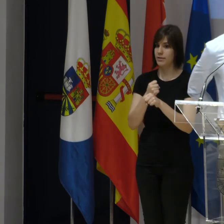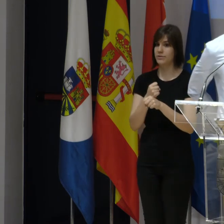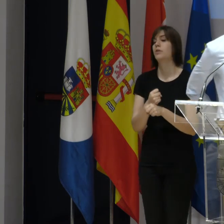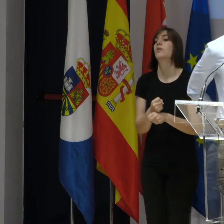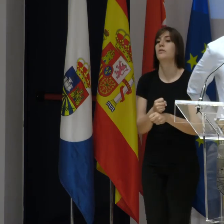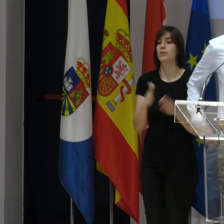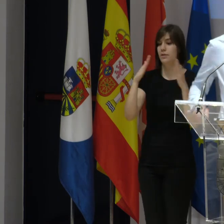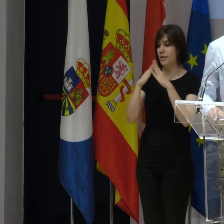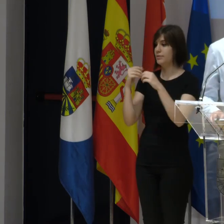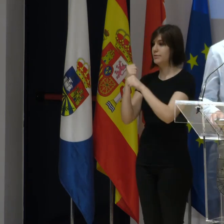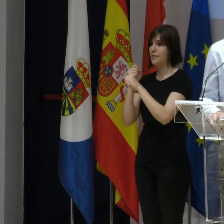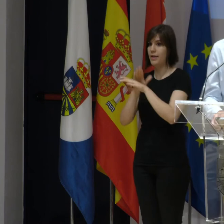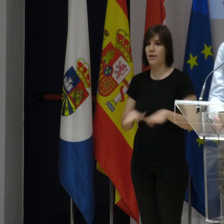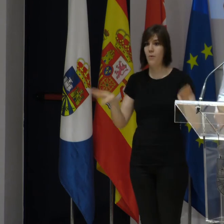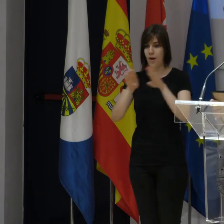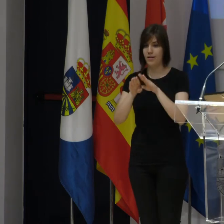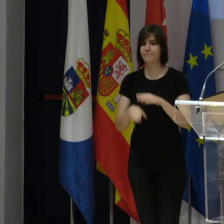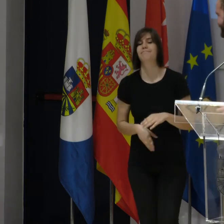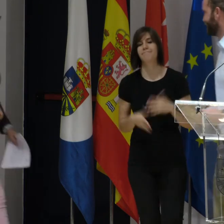y por la igualdad. Muchísimas gracias.